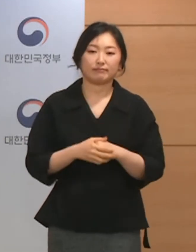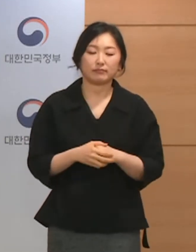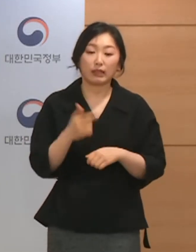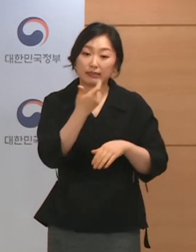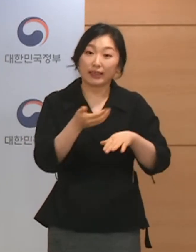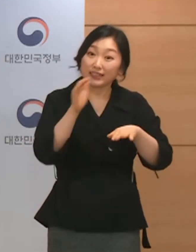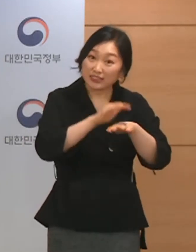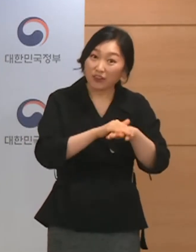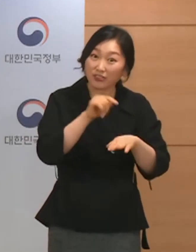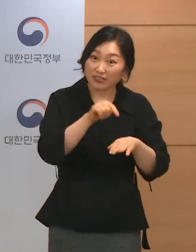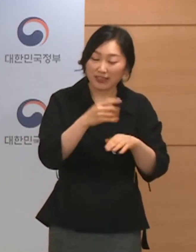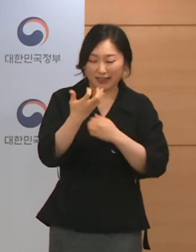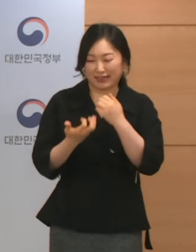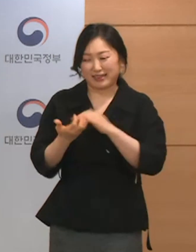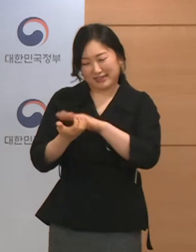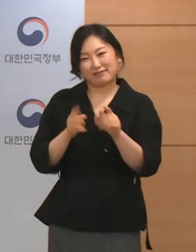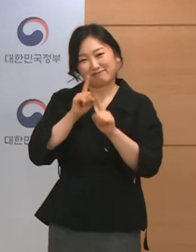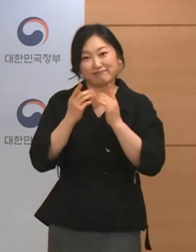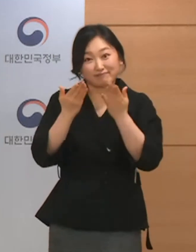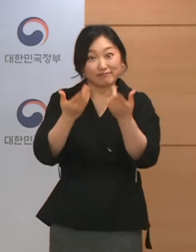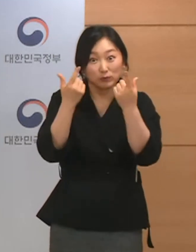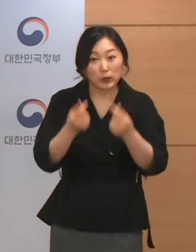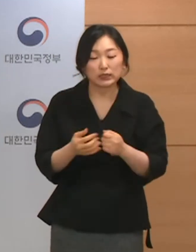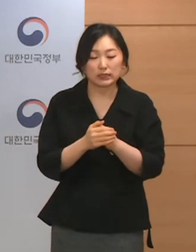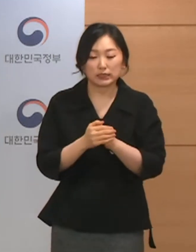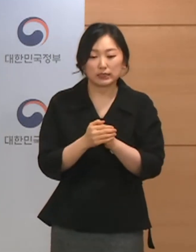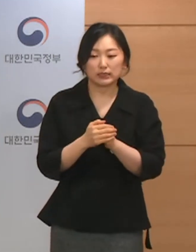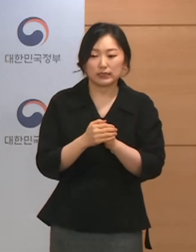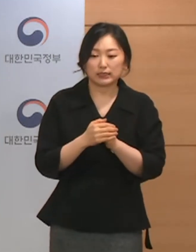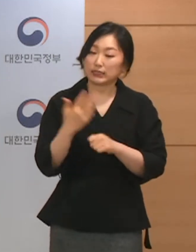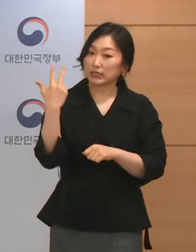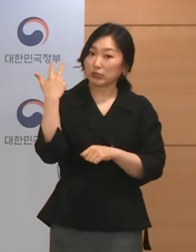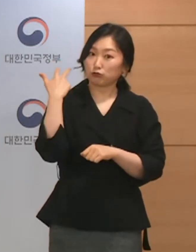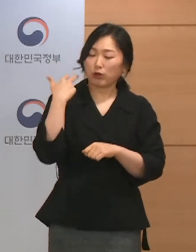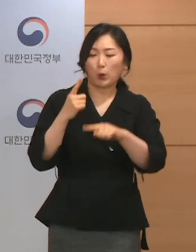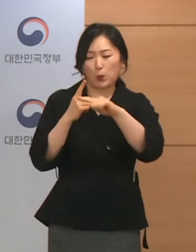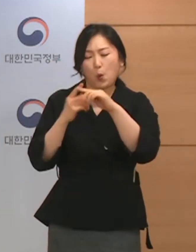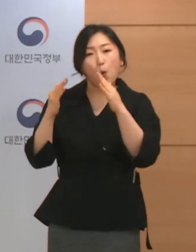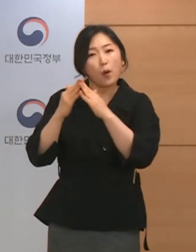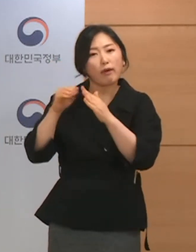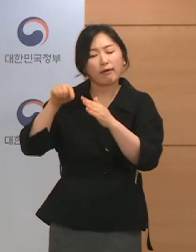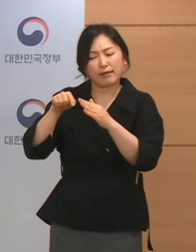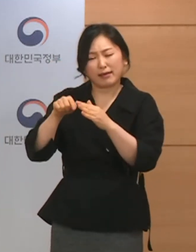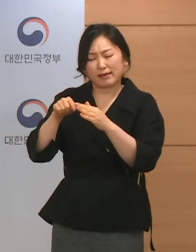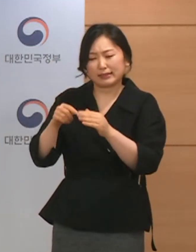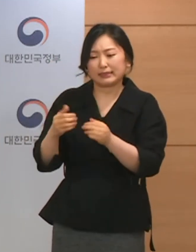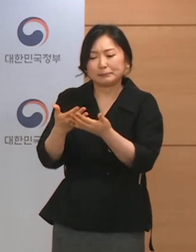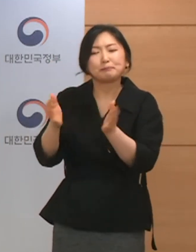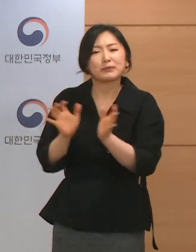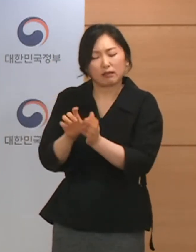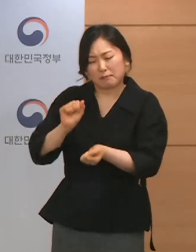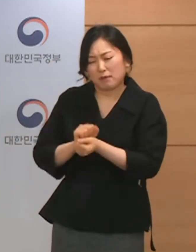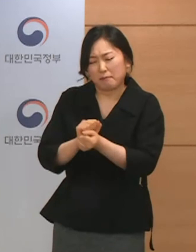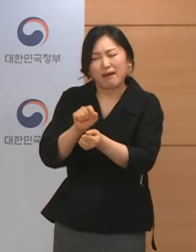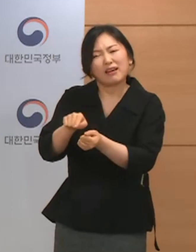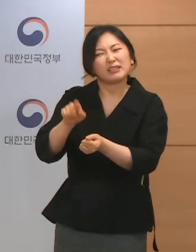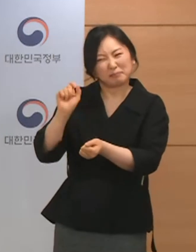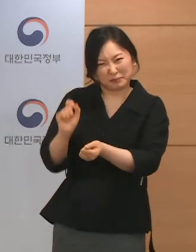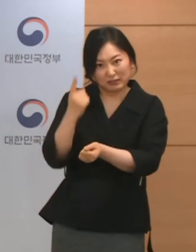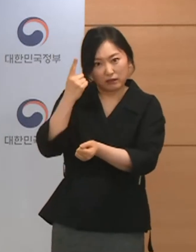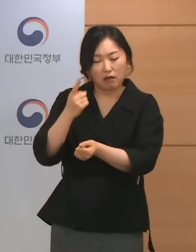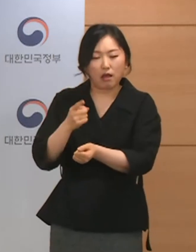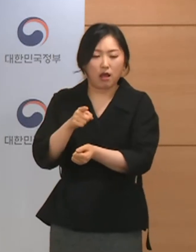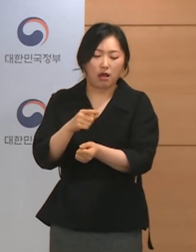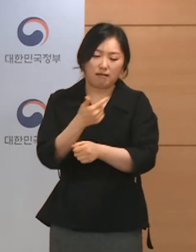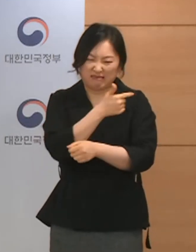브리핑몰에서 설명드렸듯이 현재 지난주에 있었던 한 교회에서의 집단 감염 발생 사례가 큰 영향을 미치고 있어서